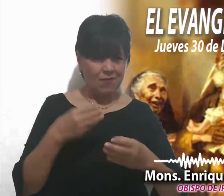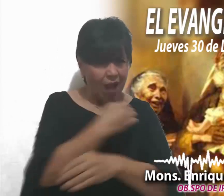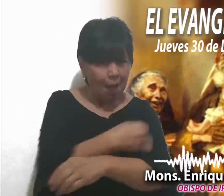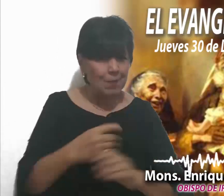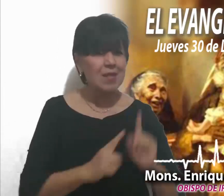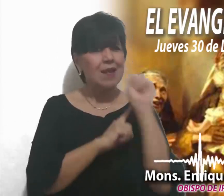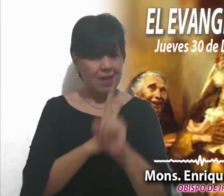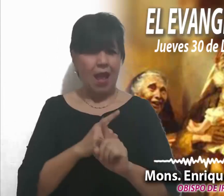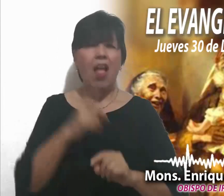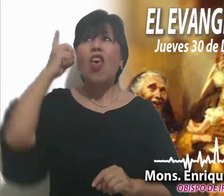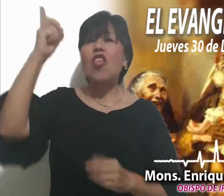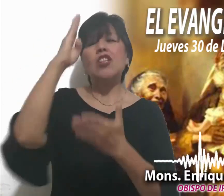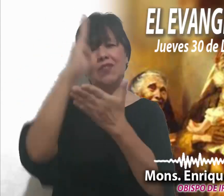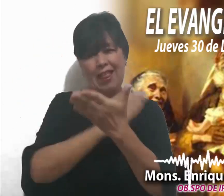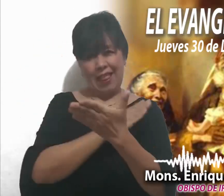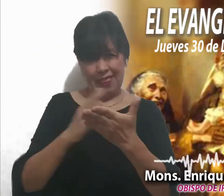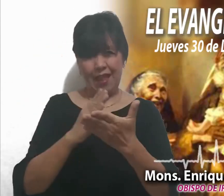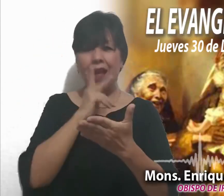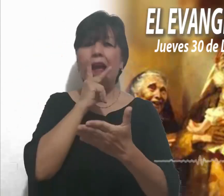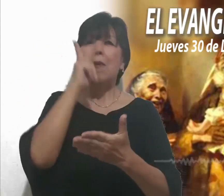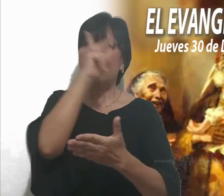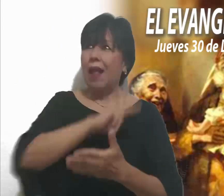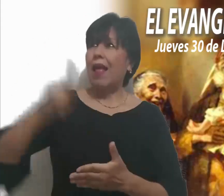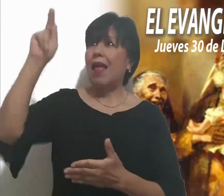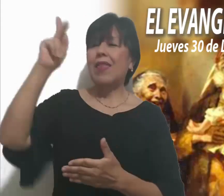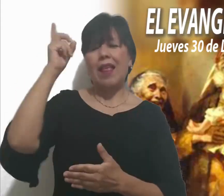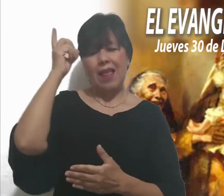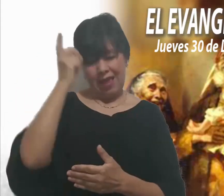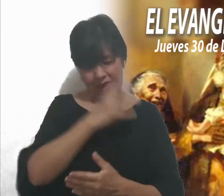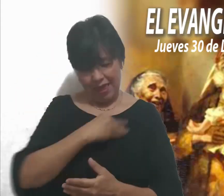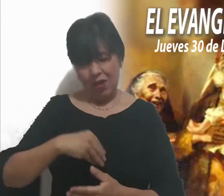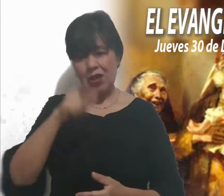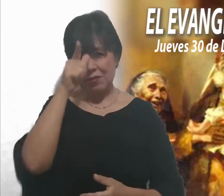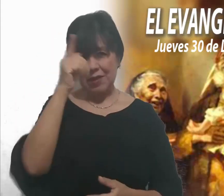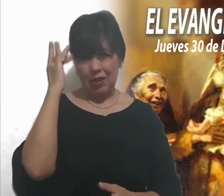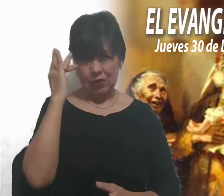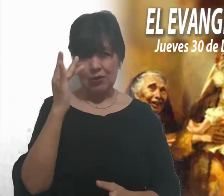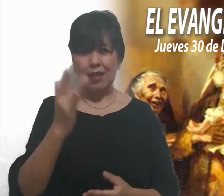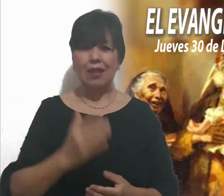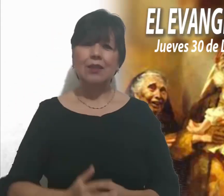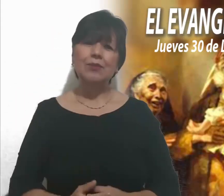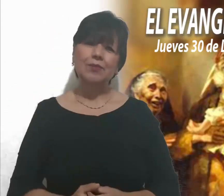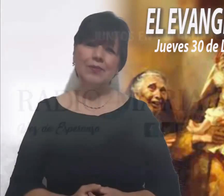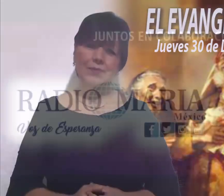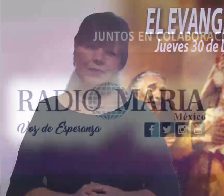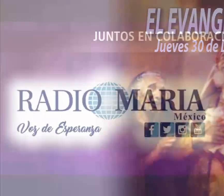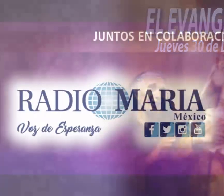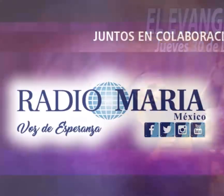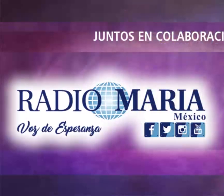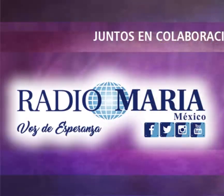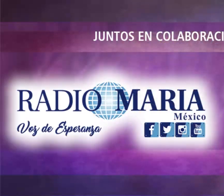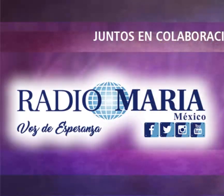El Señor te bendiga en nombre del Padre y del Hijo y del Espíritu Santo. ¡Gracias!